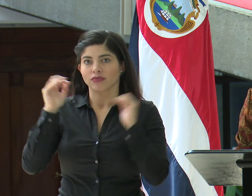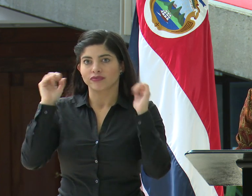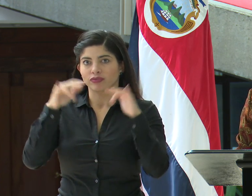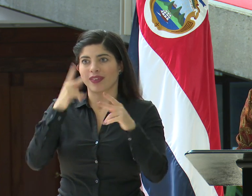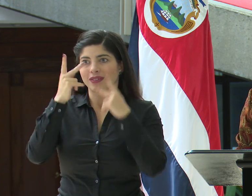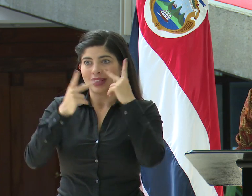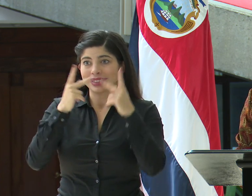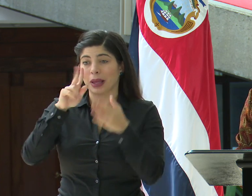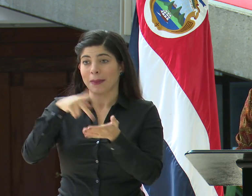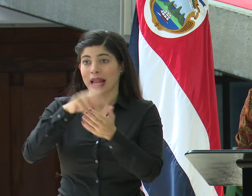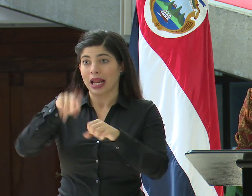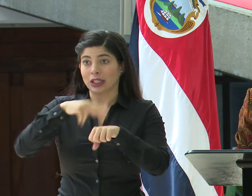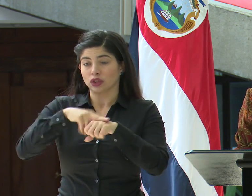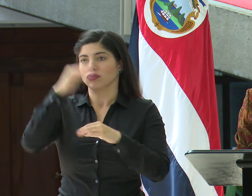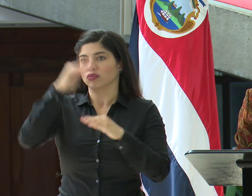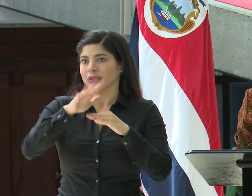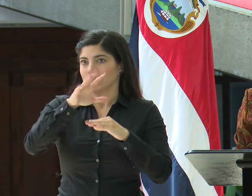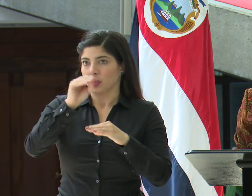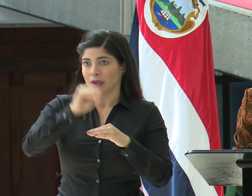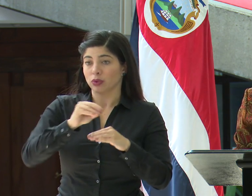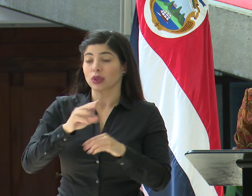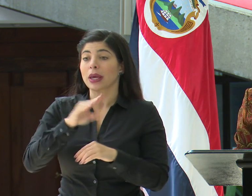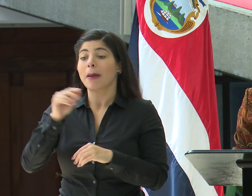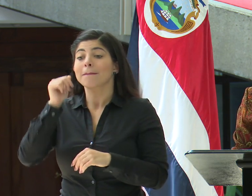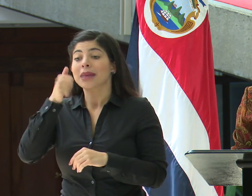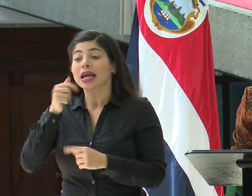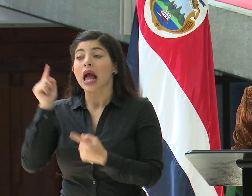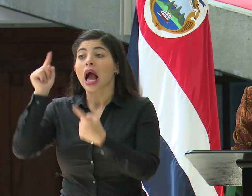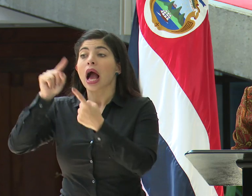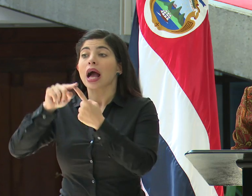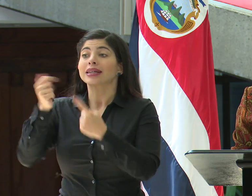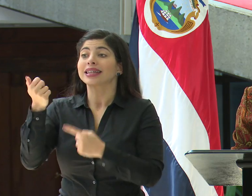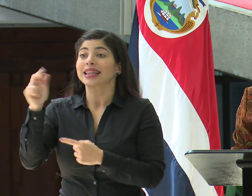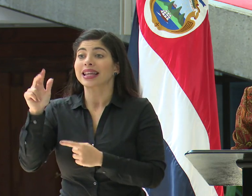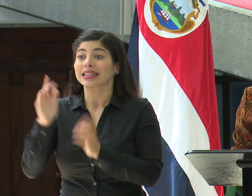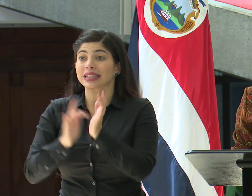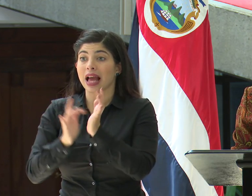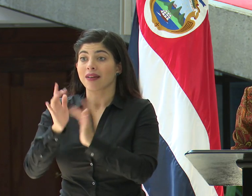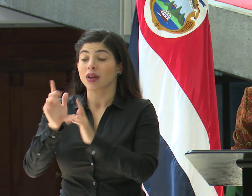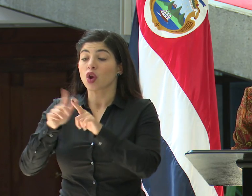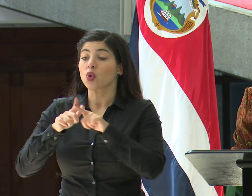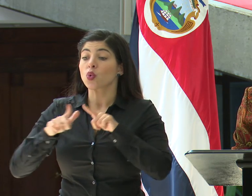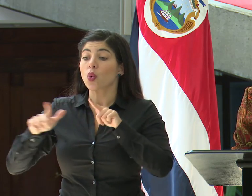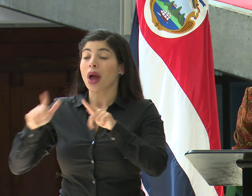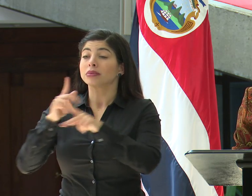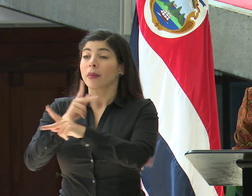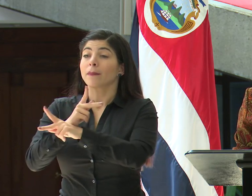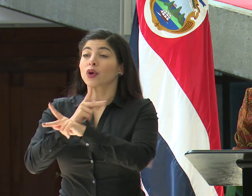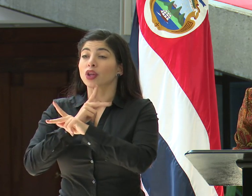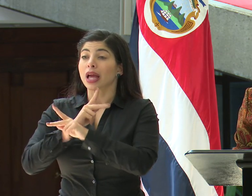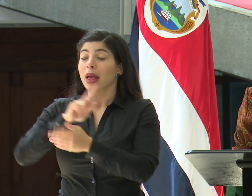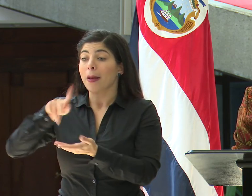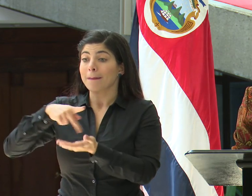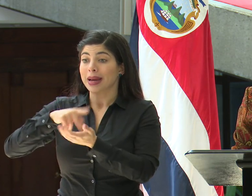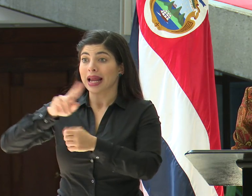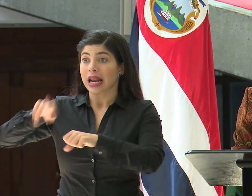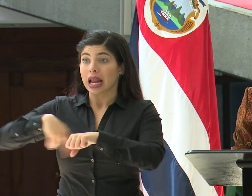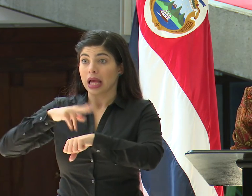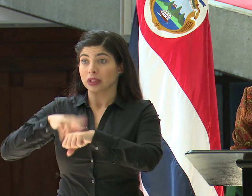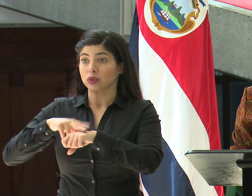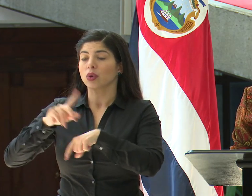partir de la próxima semana y hasta el día 13 de abril, las áreas protegidas y nuestros parques nacionales permanecerán